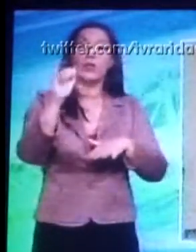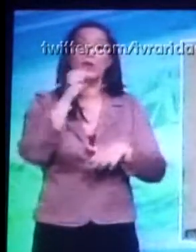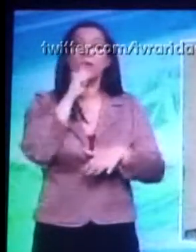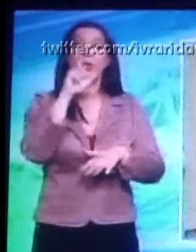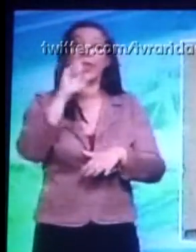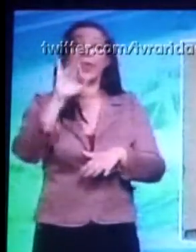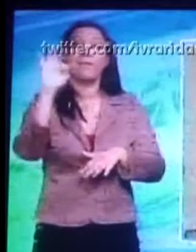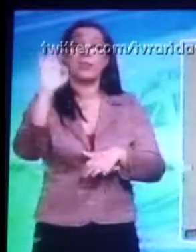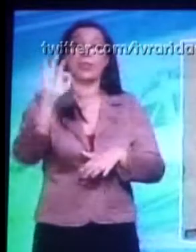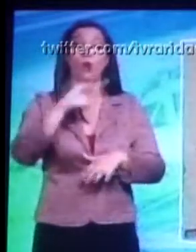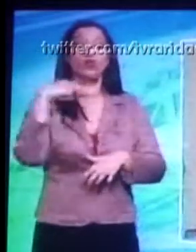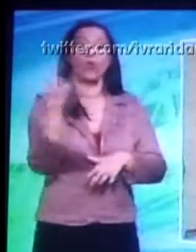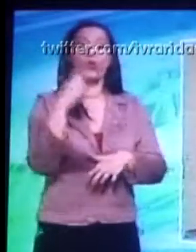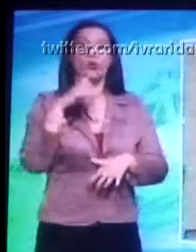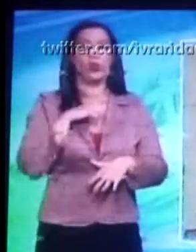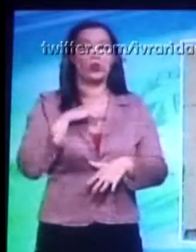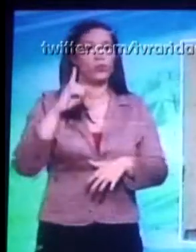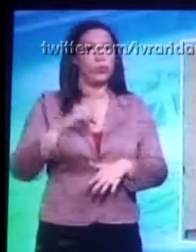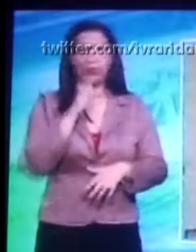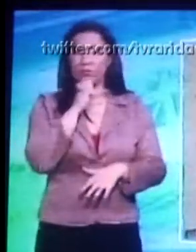federal que diga todo o tem esse direito.